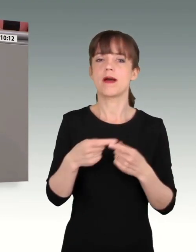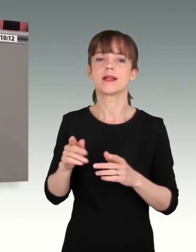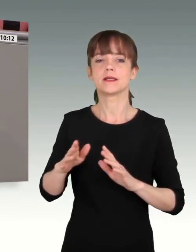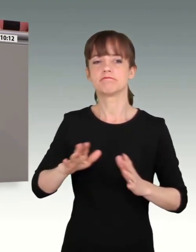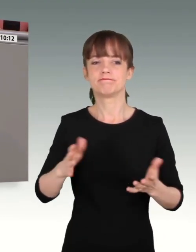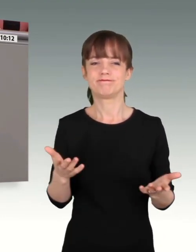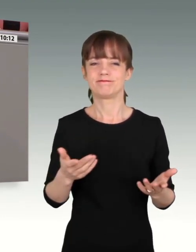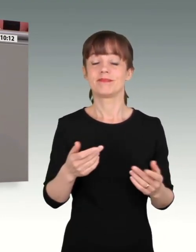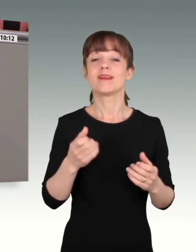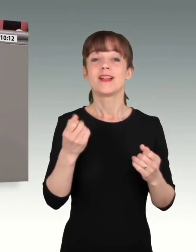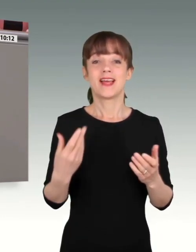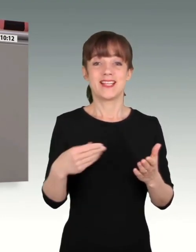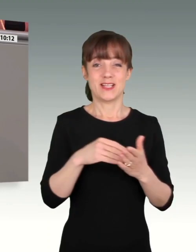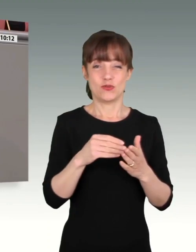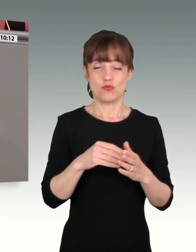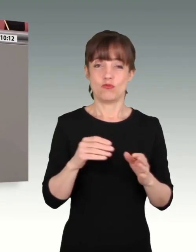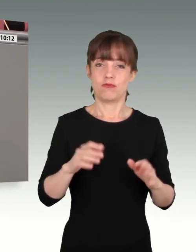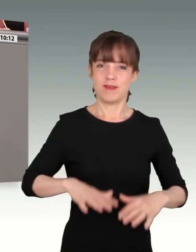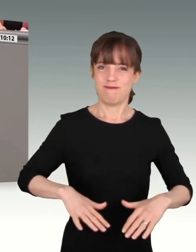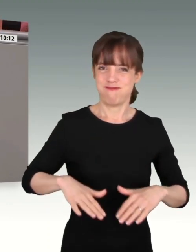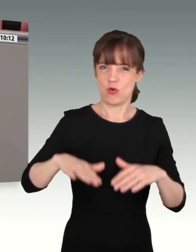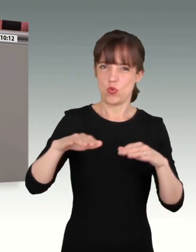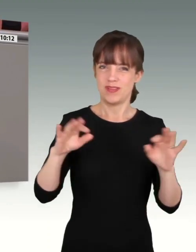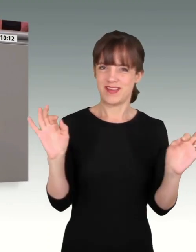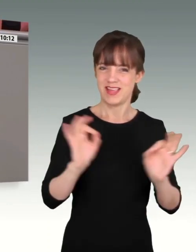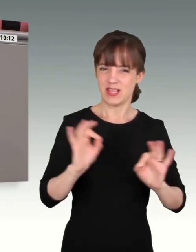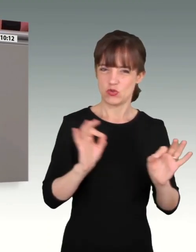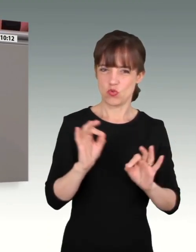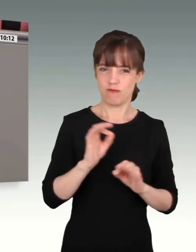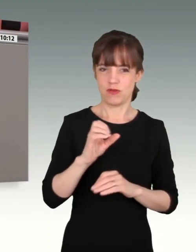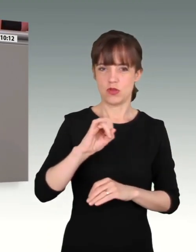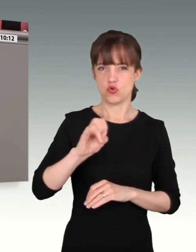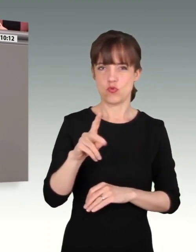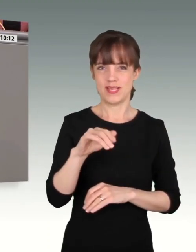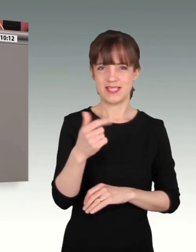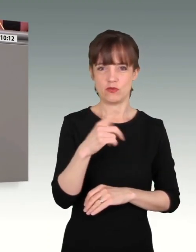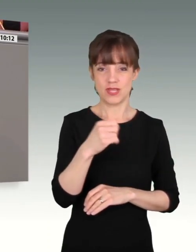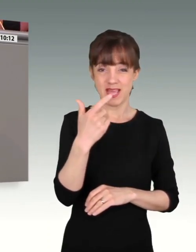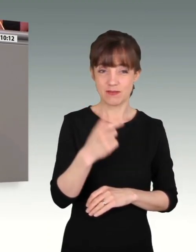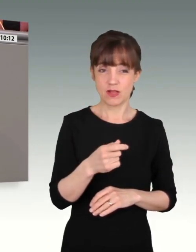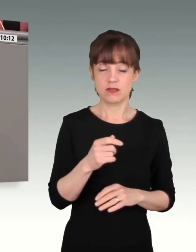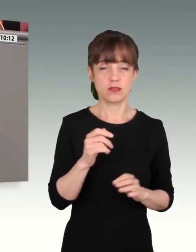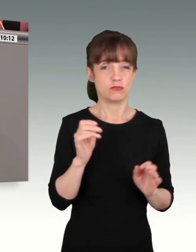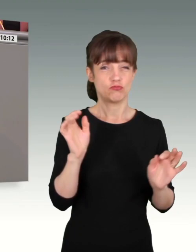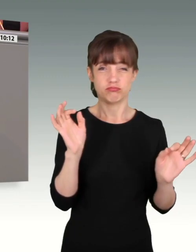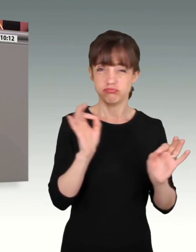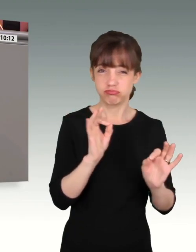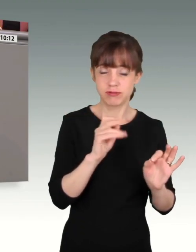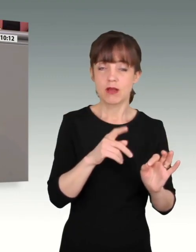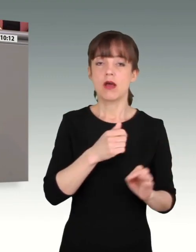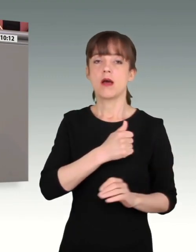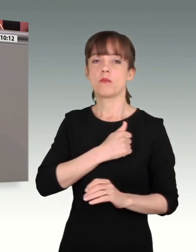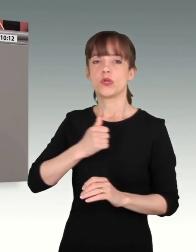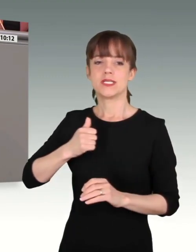verheerenden Folgen für so viele Menschen waren Soldatinnen im Einsatz. Sie bauten Brücken, halfen Bäume und Trümmer aus